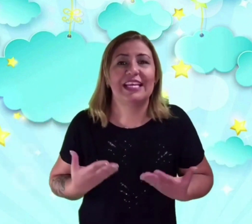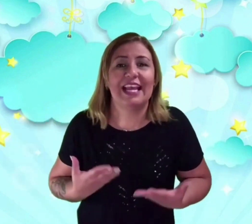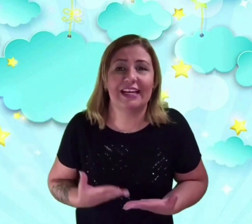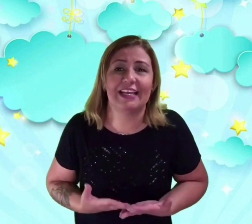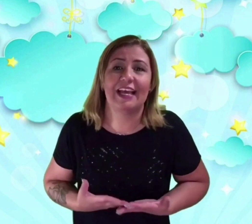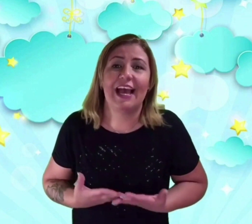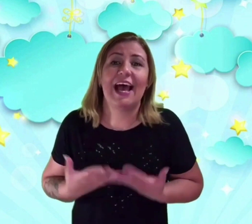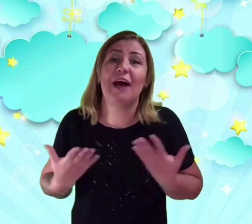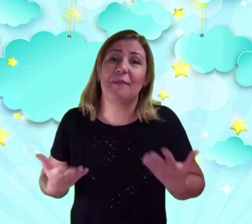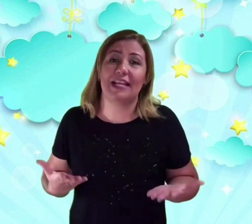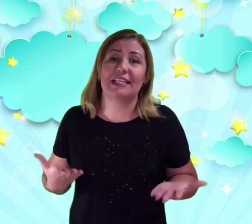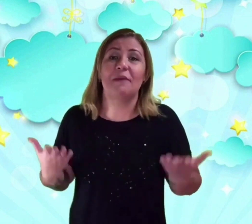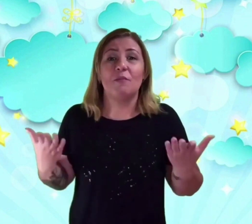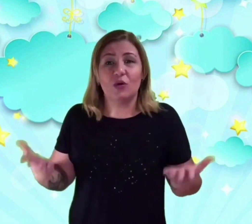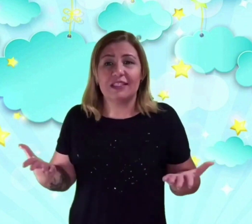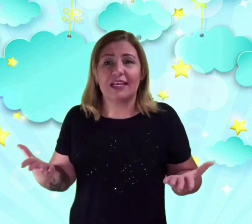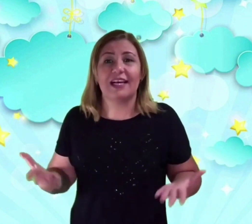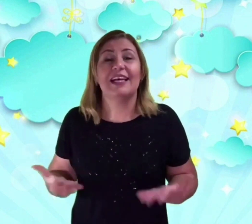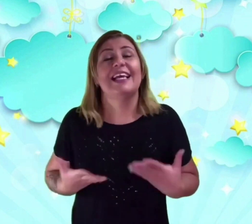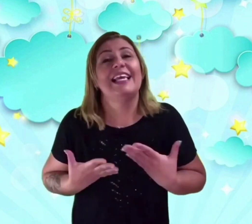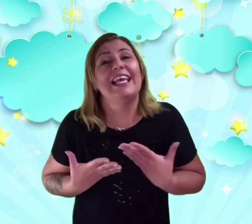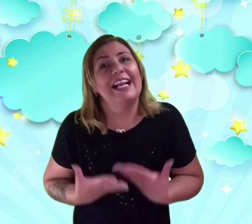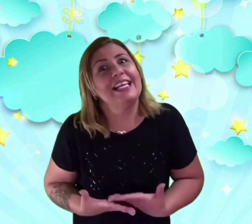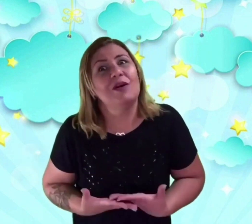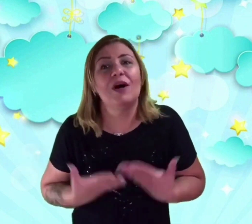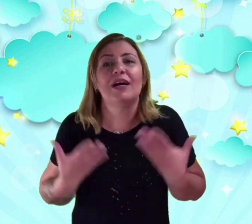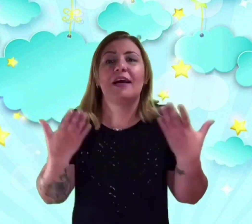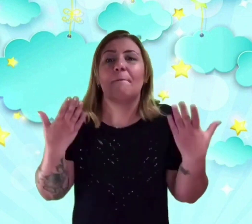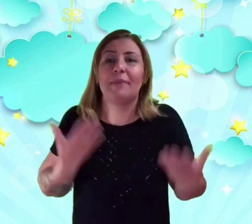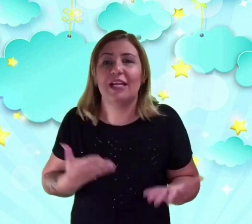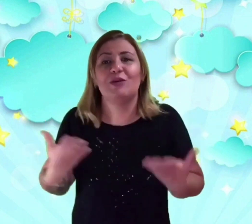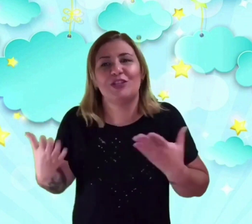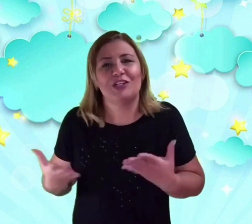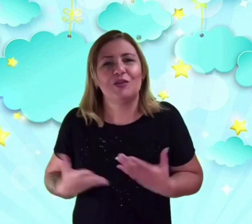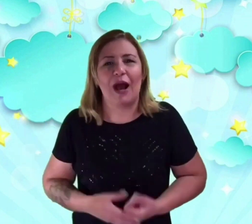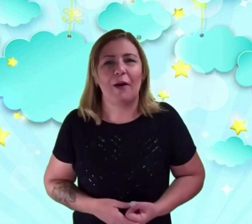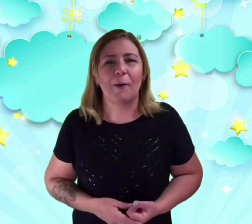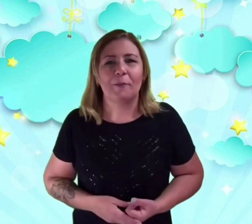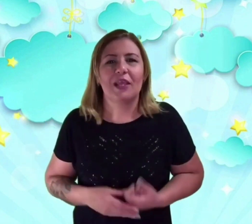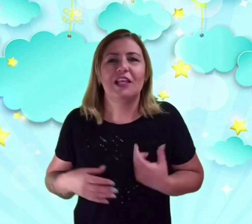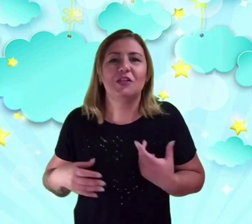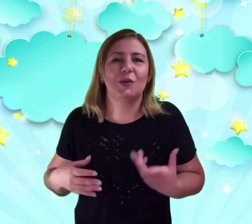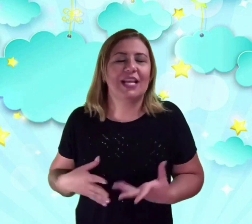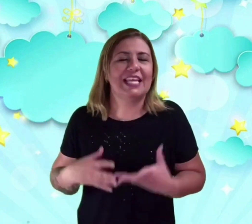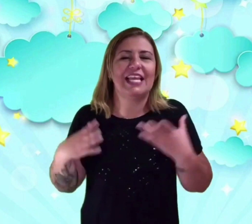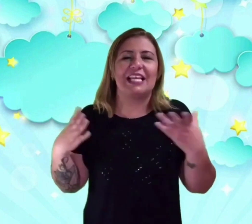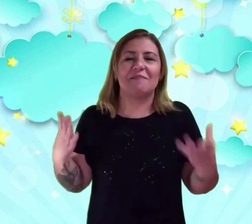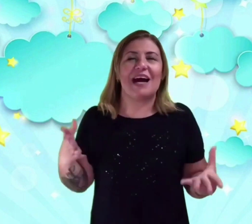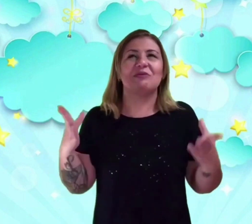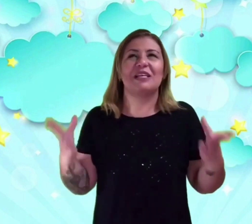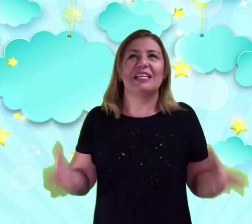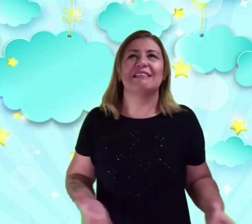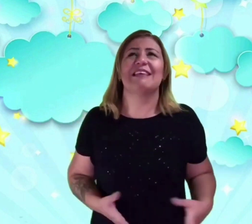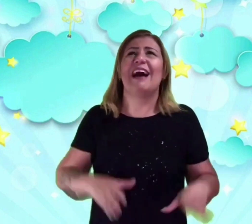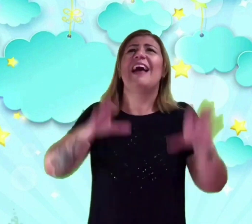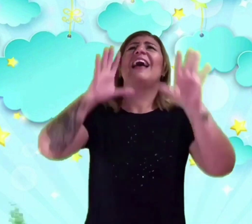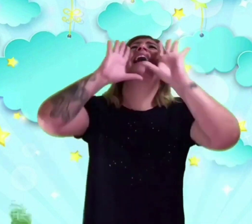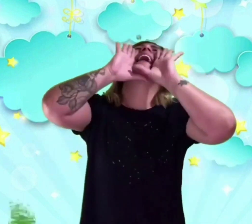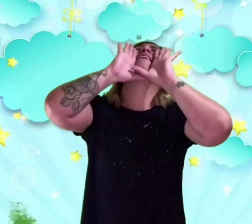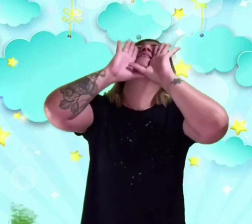E ali, aprendem música e a língua brilho gestual. E Joaquim animado grita, Eu